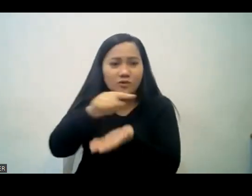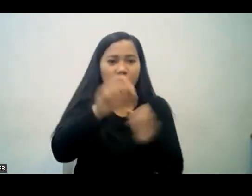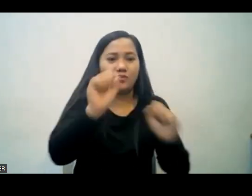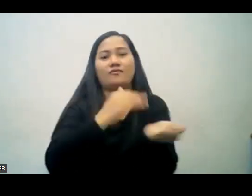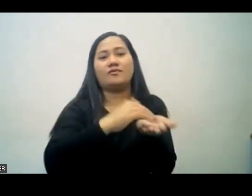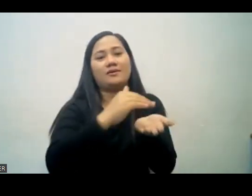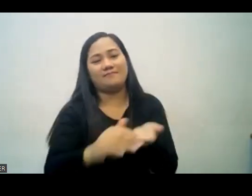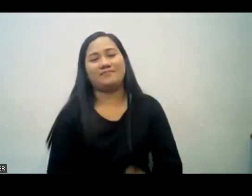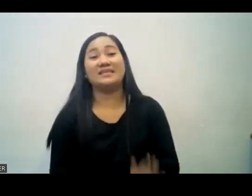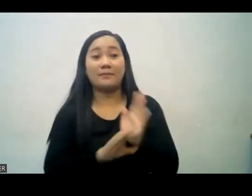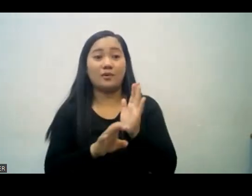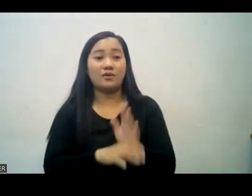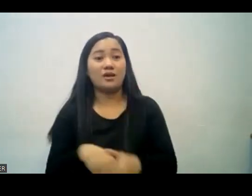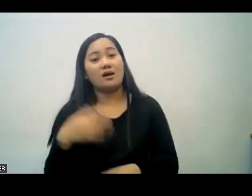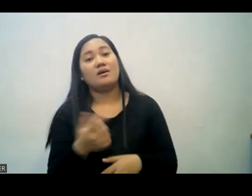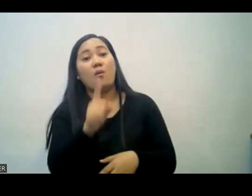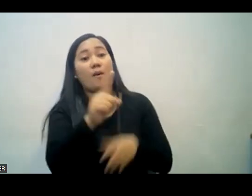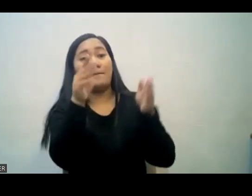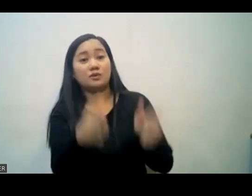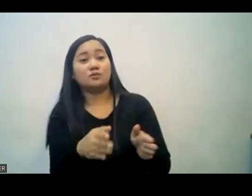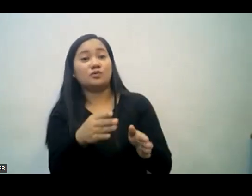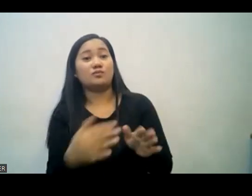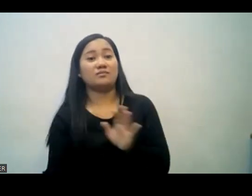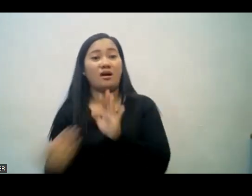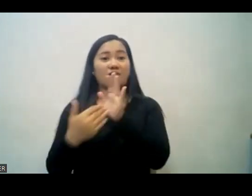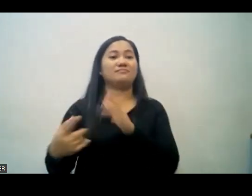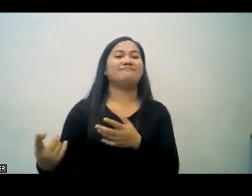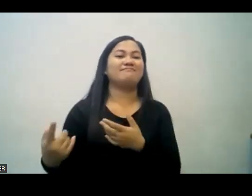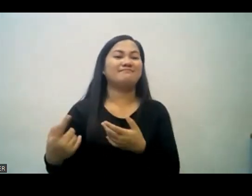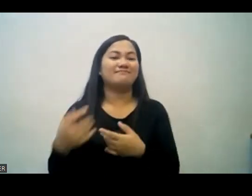Kaya may isang tao ang nakagawa ng pagkakasala o pagkakamali sa akin.